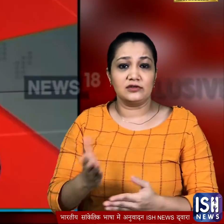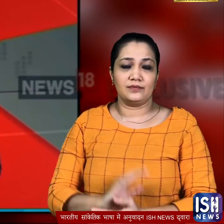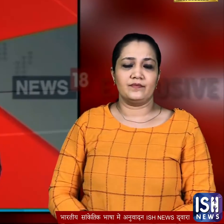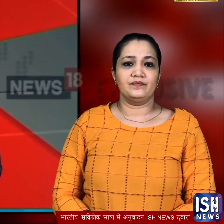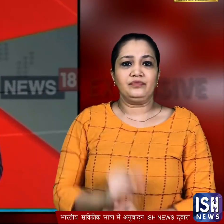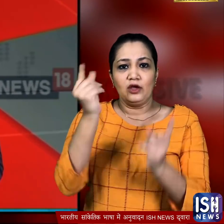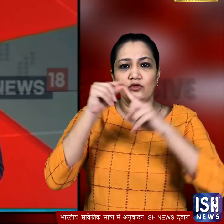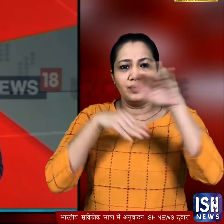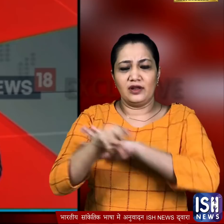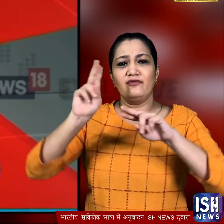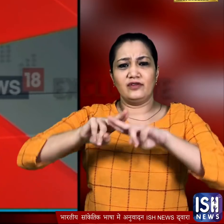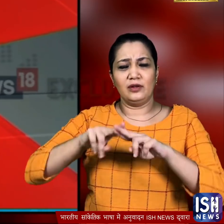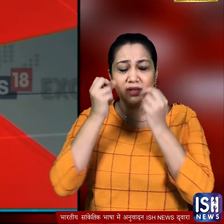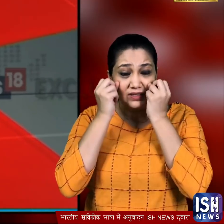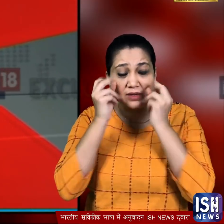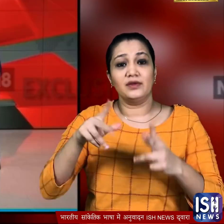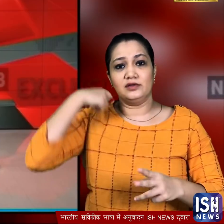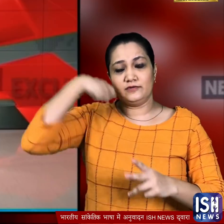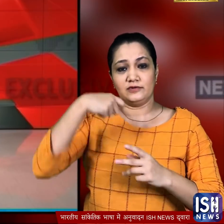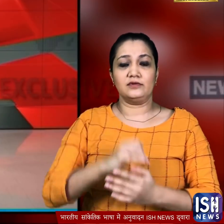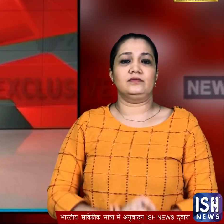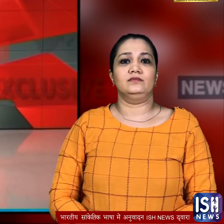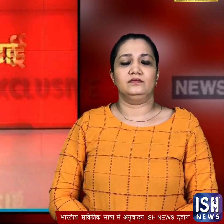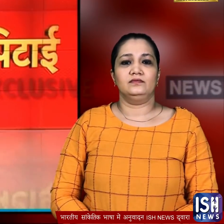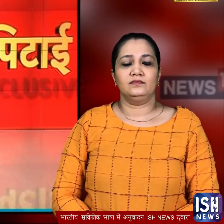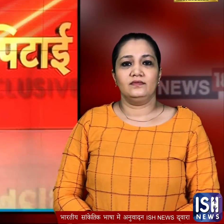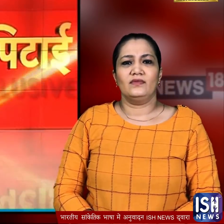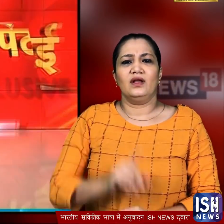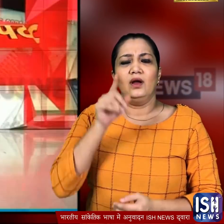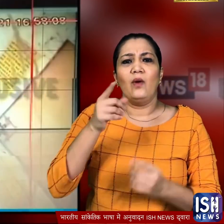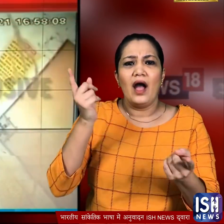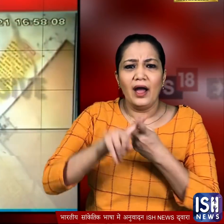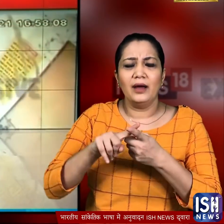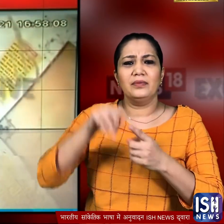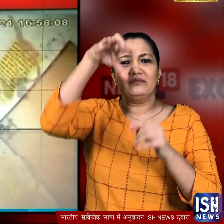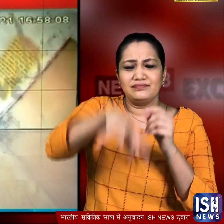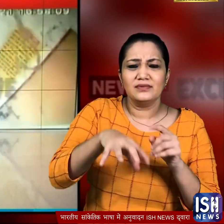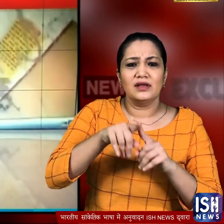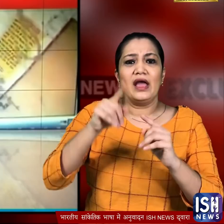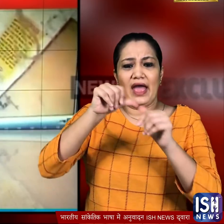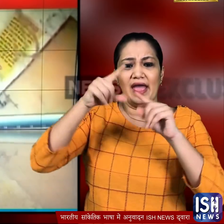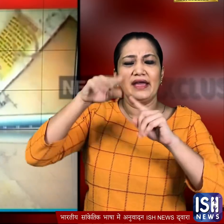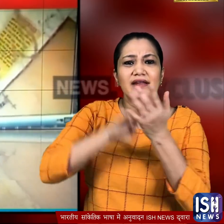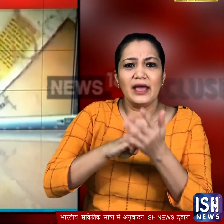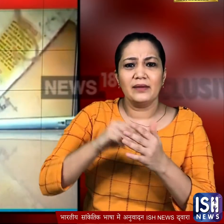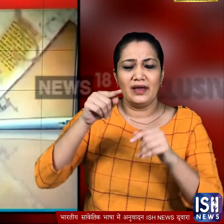उत्तर प्रदेश के फिरोजाबाद से हैरान करने वाली कुछ तस्वीरे सामने आई वहां एक बूत में दो लोगों ने एटीम इंजिनियर से मार्पीट की